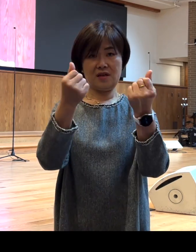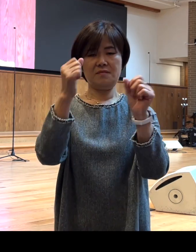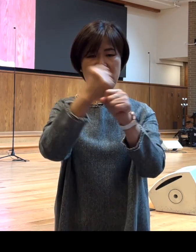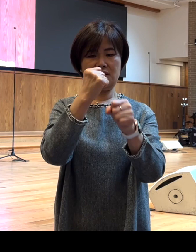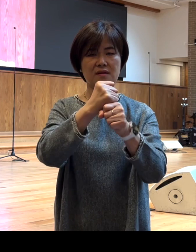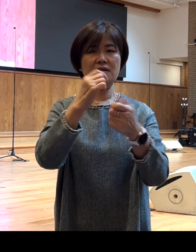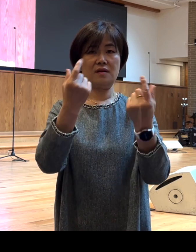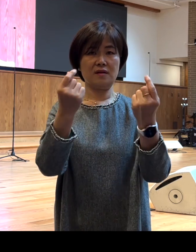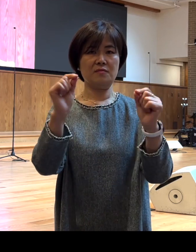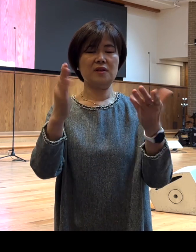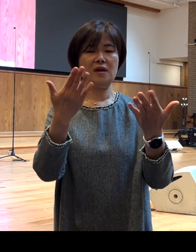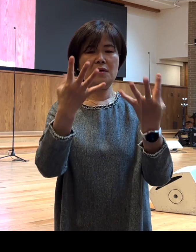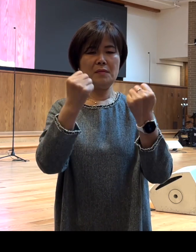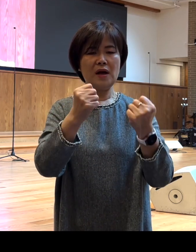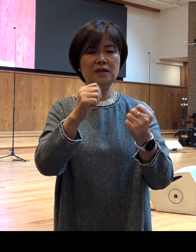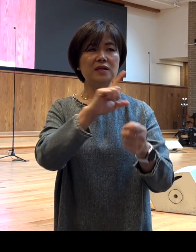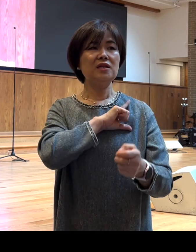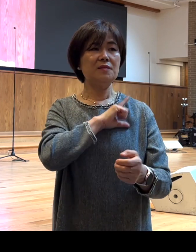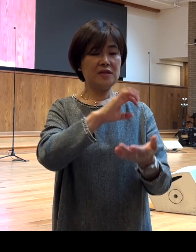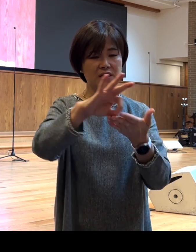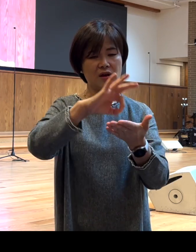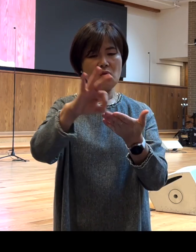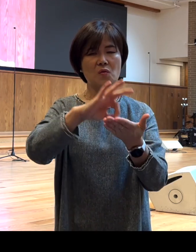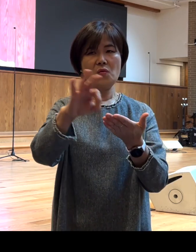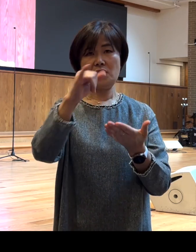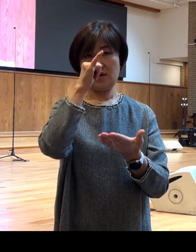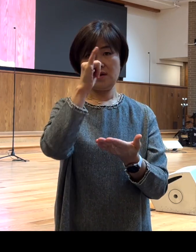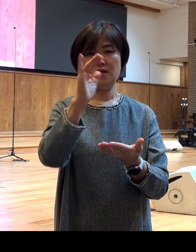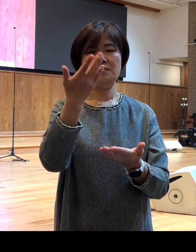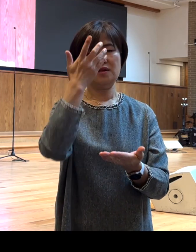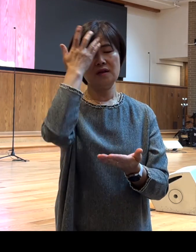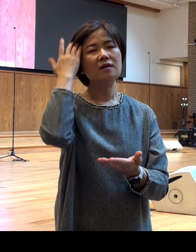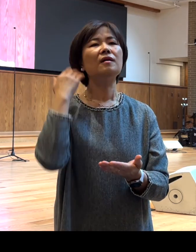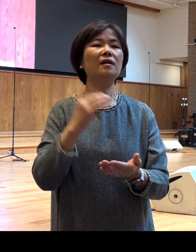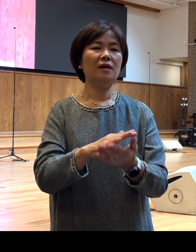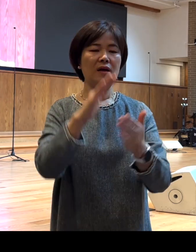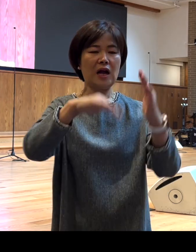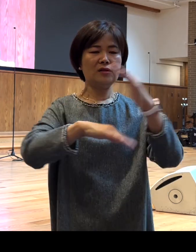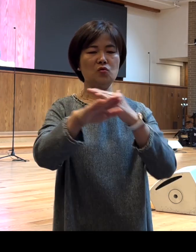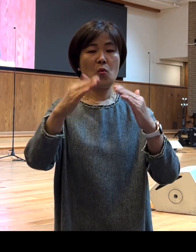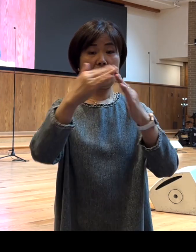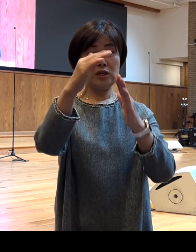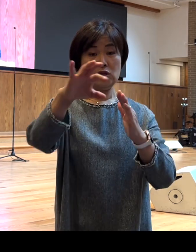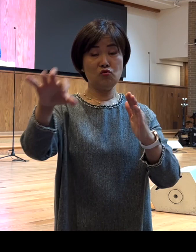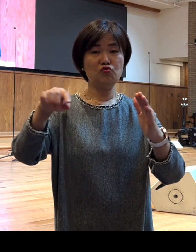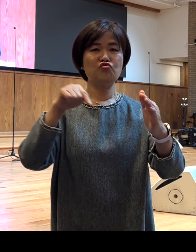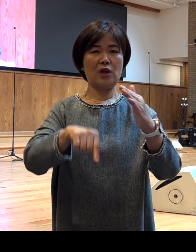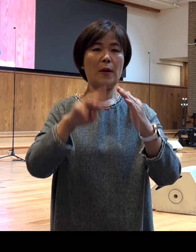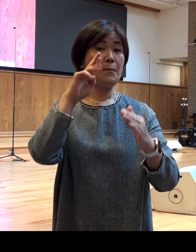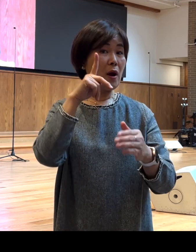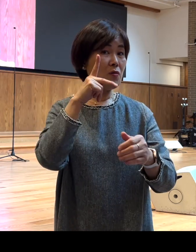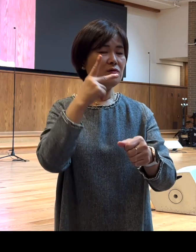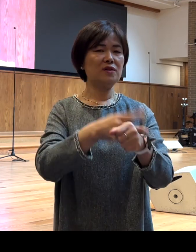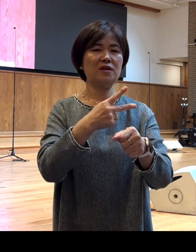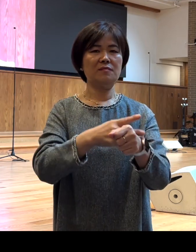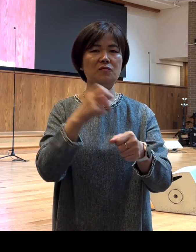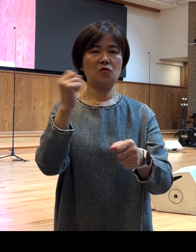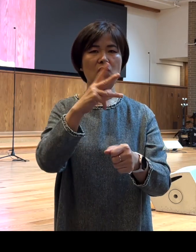한 수십여 개의 이름이 사용이 되고 있다고 합니다 아마 가족이나 이웃 중에서 바울 혹은 폴이라는